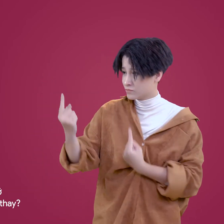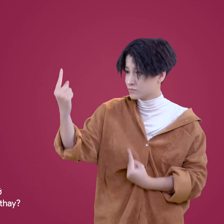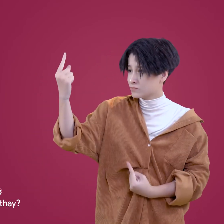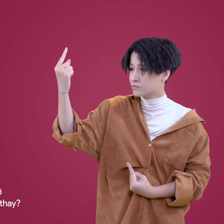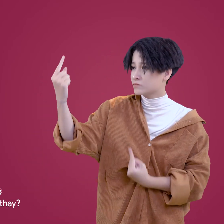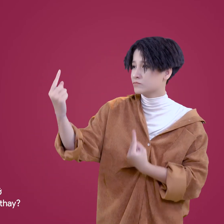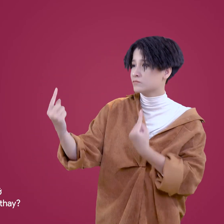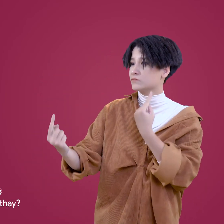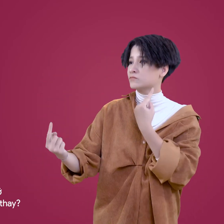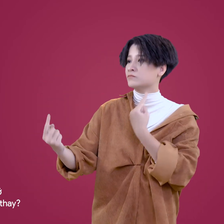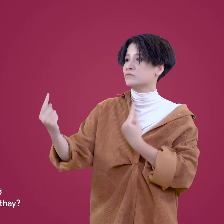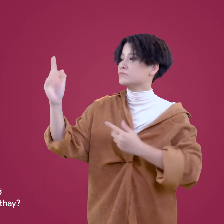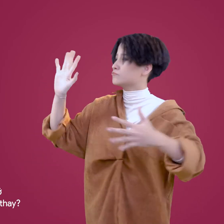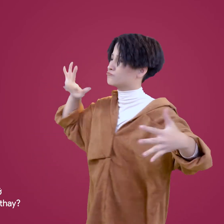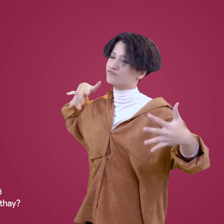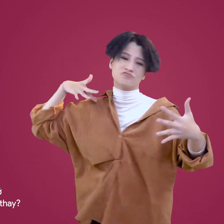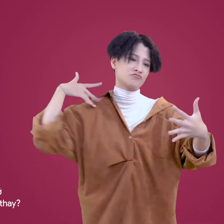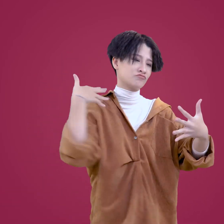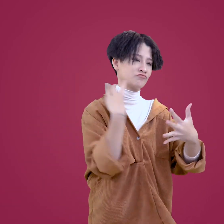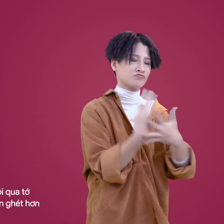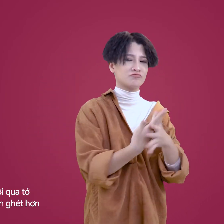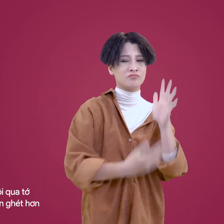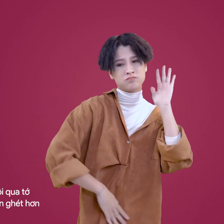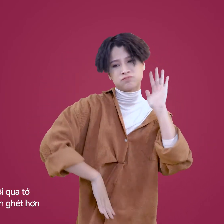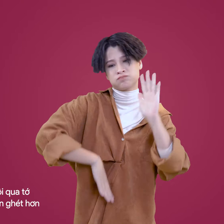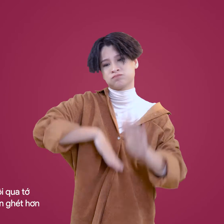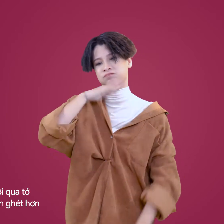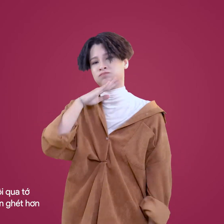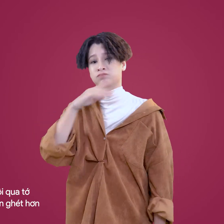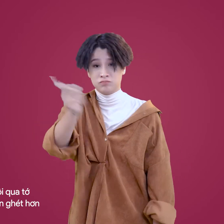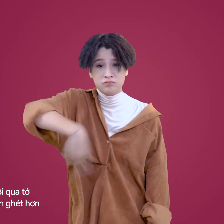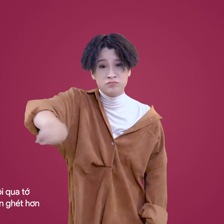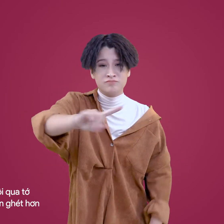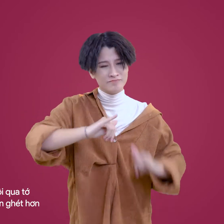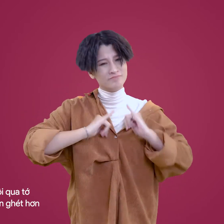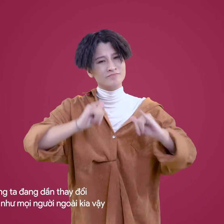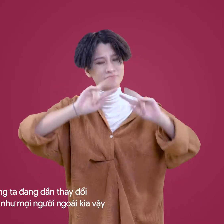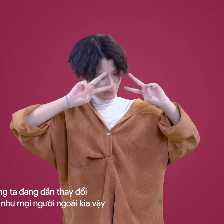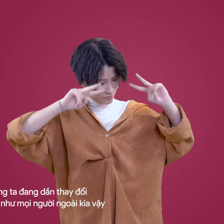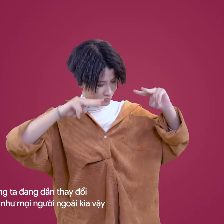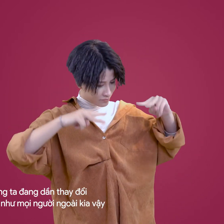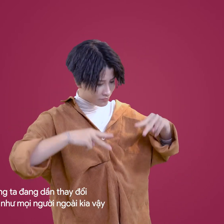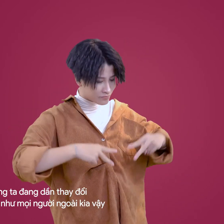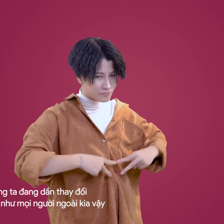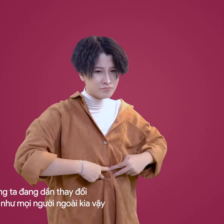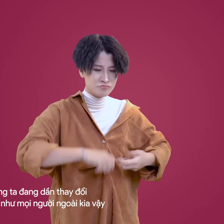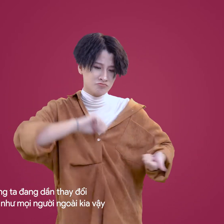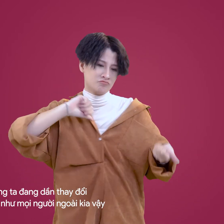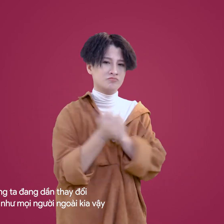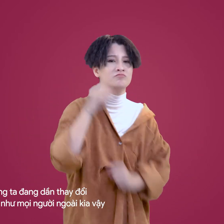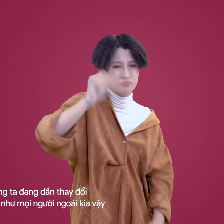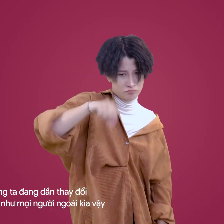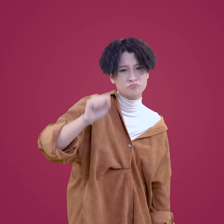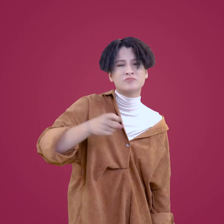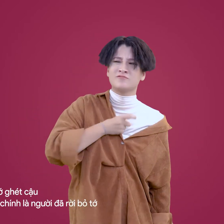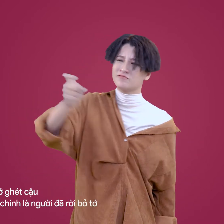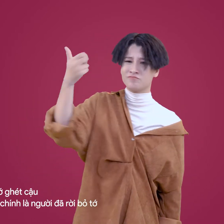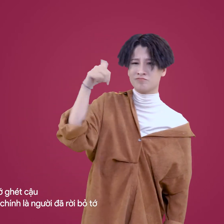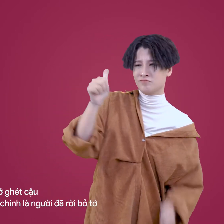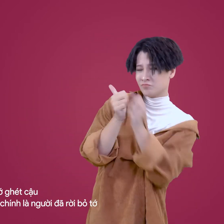아니면 내가 변한 건지 내가 변한 건지 이 순간 흐르는 시간조차 미워 우리가 변한 거지 뭐 모두가 그런 거지 뭐 그래 네가